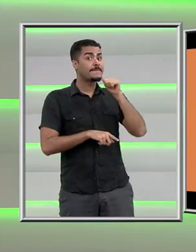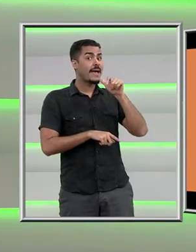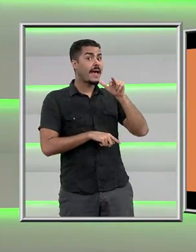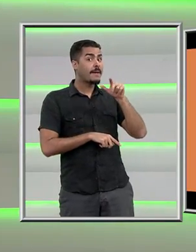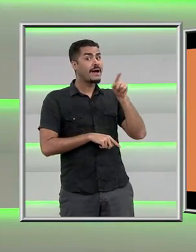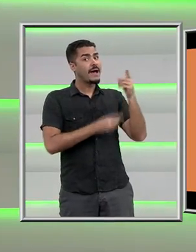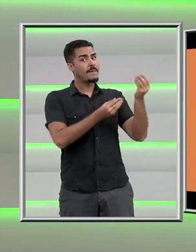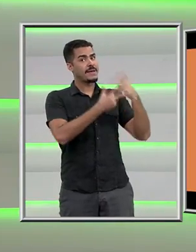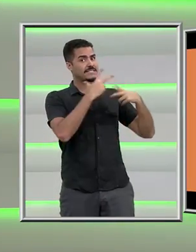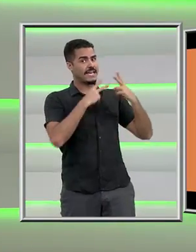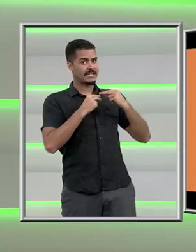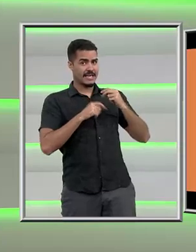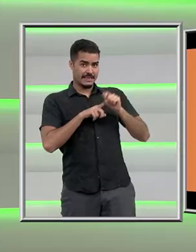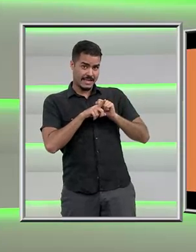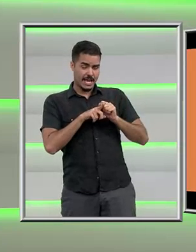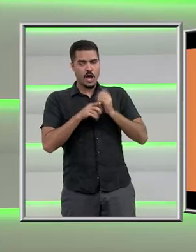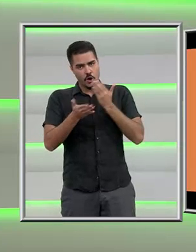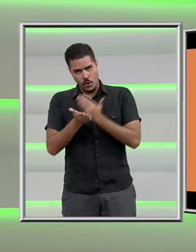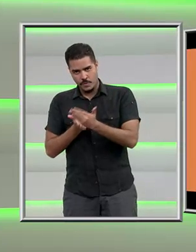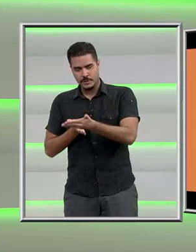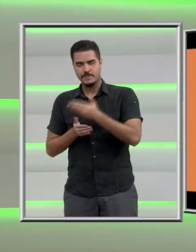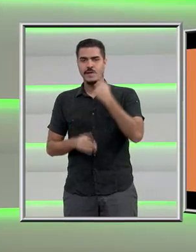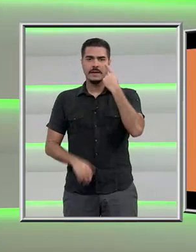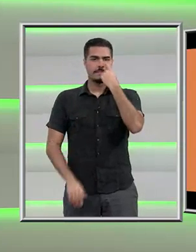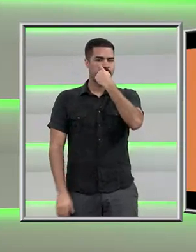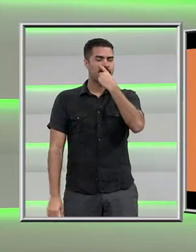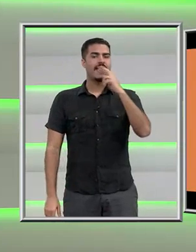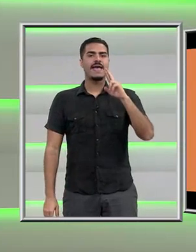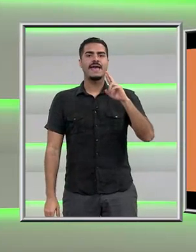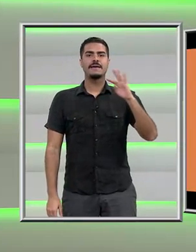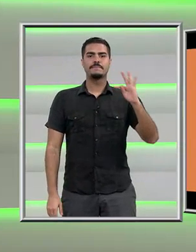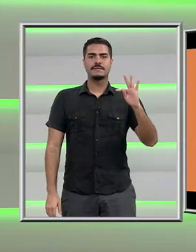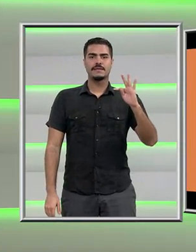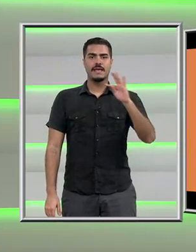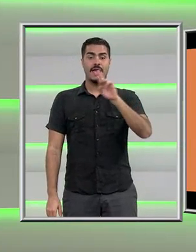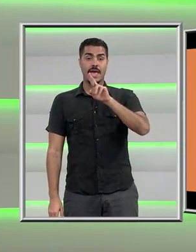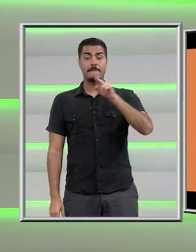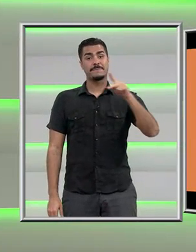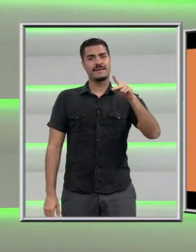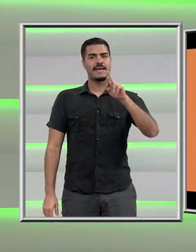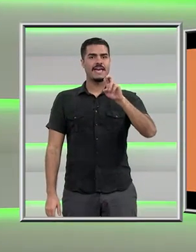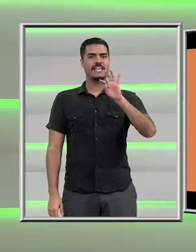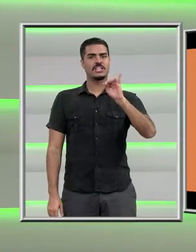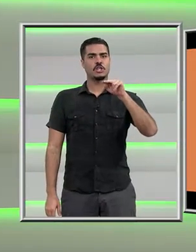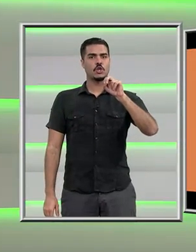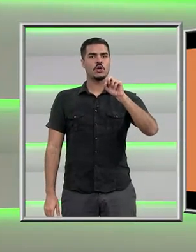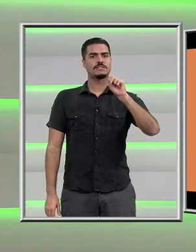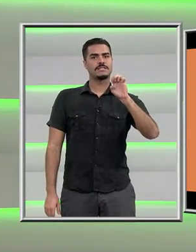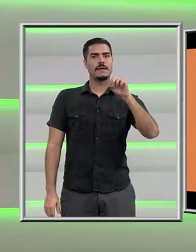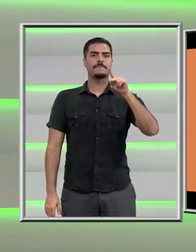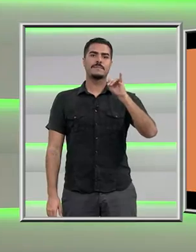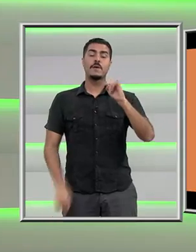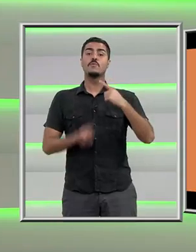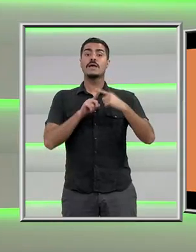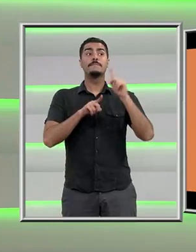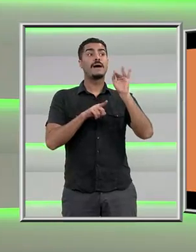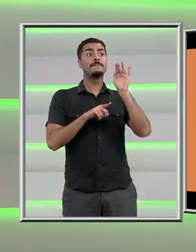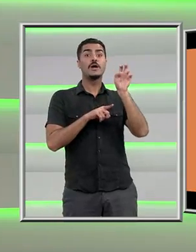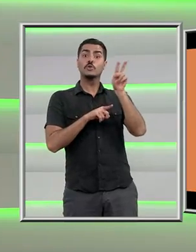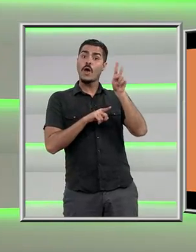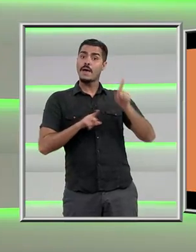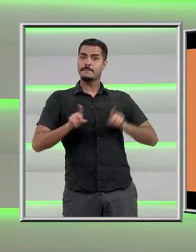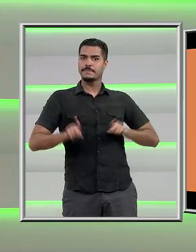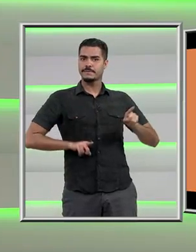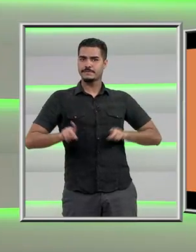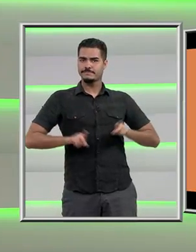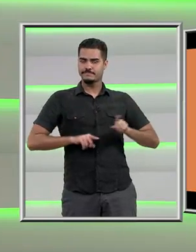tênis e foi assim que eu comecei. Tenho retinose pigmentar, que é devido aos meus pais serem primos. Eu sou de uma família de dois irmãos